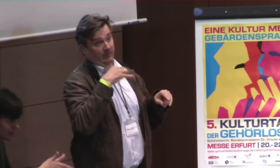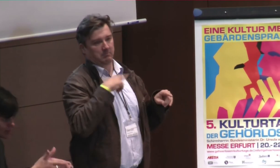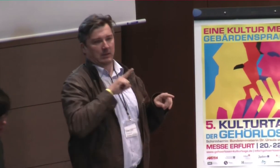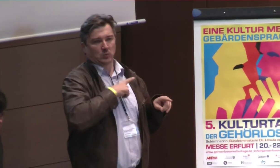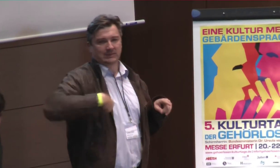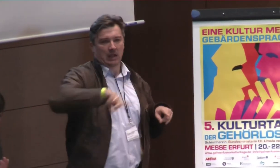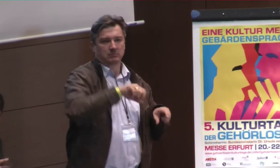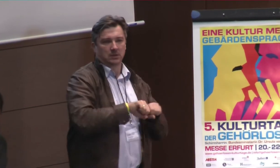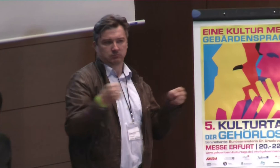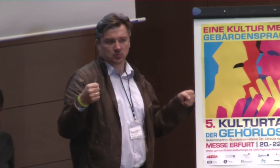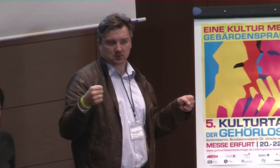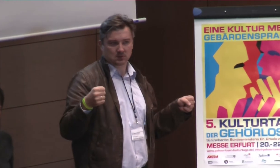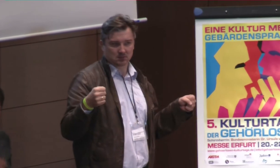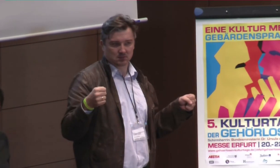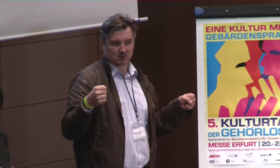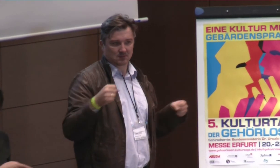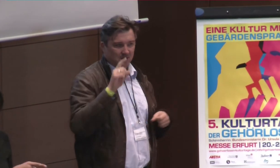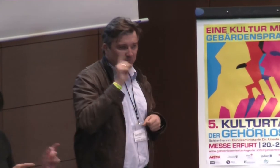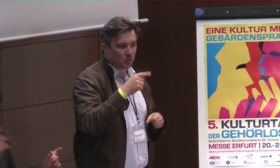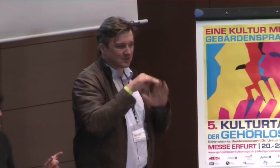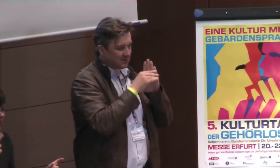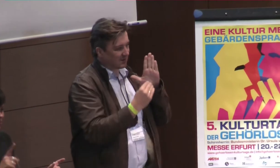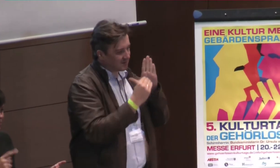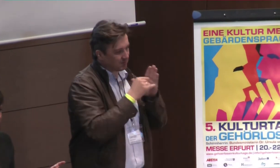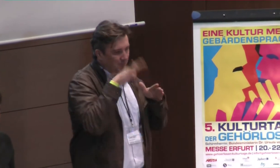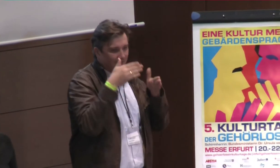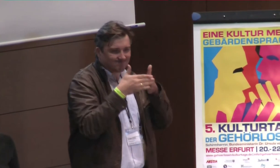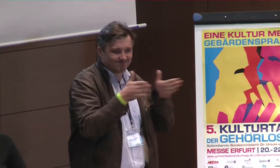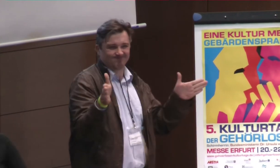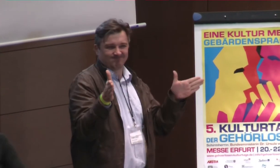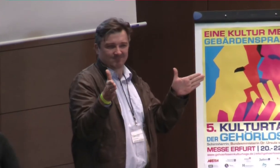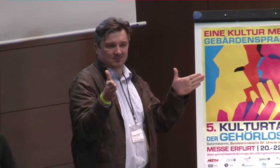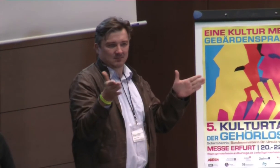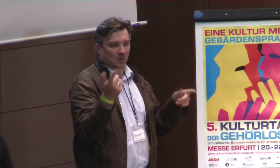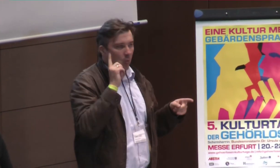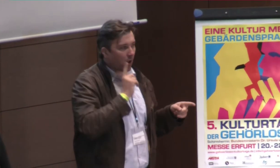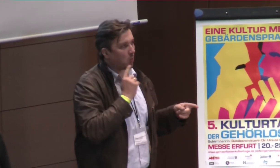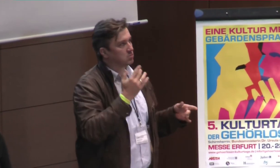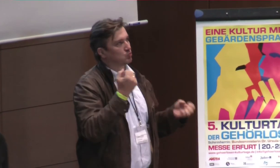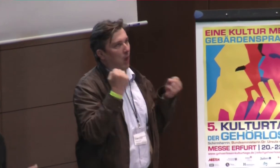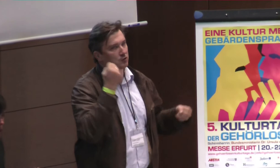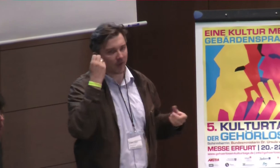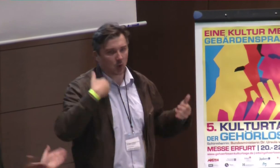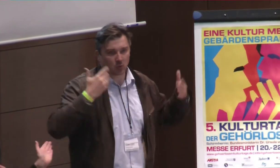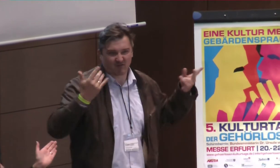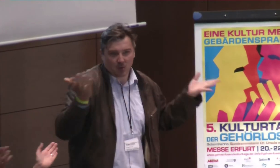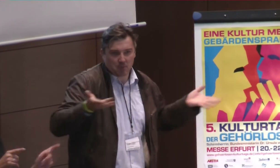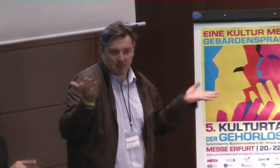noch um Gehörlose geht, dass wir uns da selber an Wien stehen, dass wir uns da selber etwas kaputt machen. Wir sollten die Perspektive weiterfassen. Wir sollten